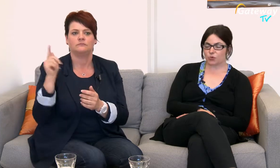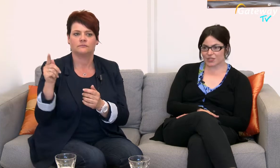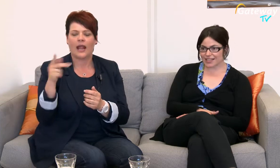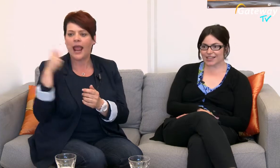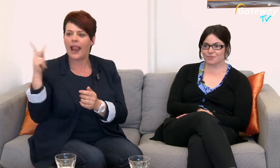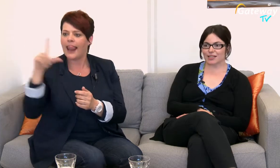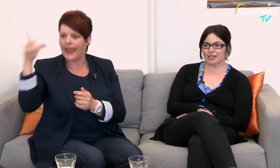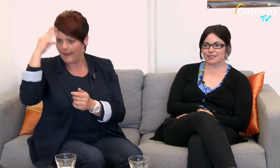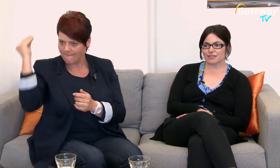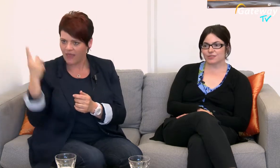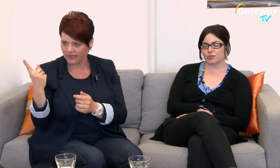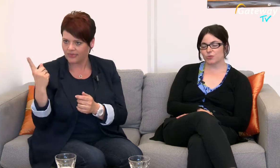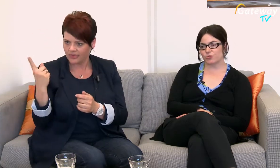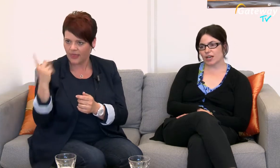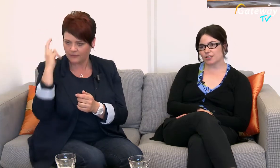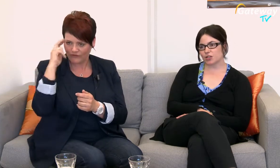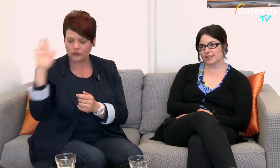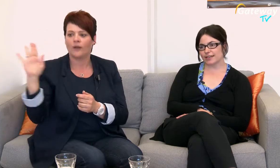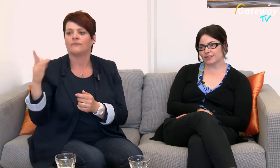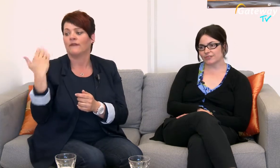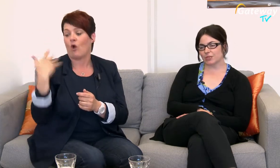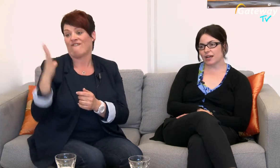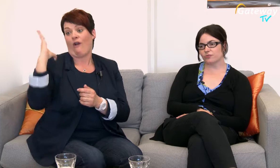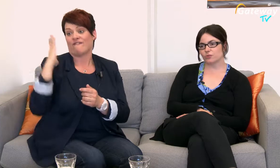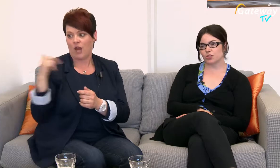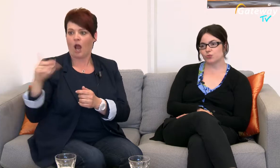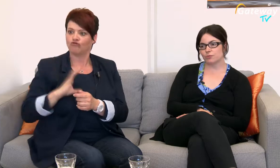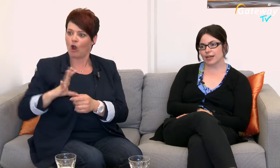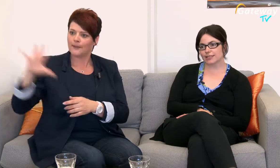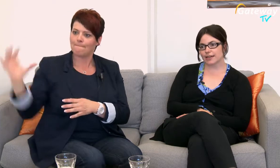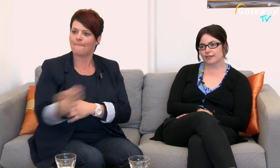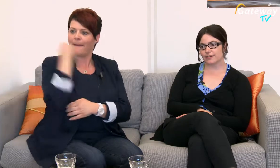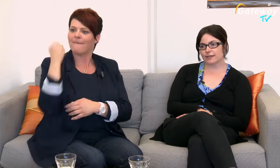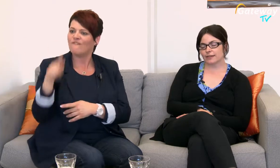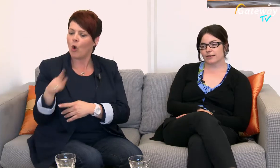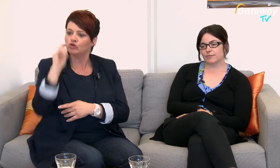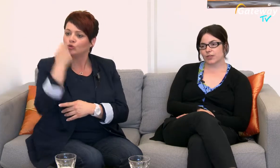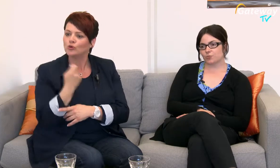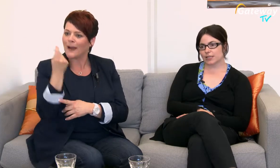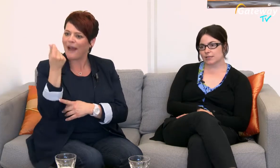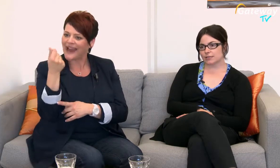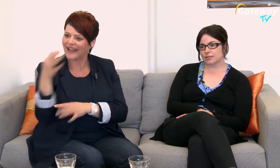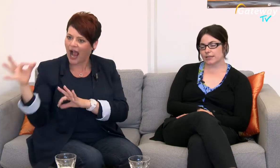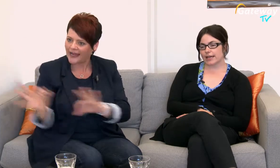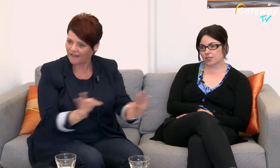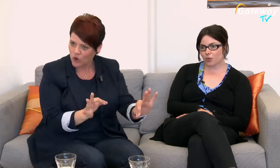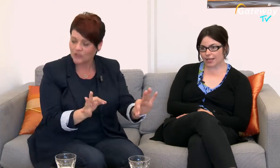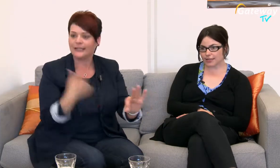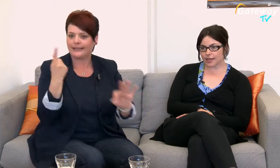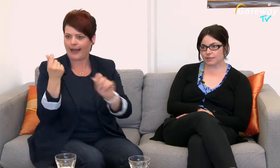Professor Lelgemann hat vor fünf Jahren die Chance ergriffen Mit Einführung der Studienbeiträge entsprechend Gelder zu beantragen